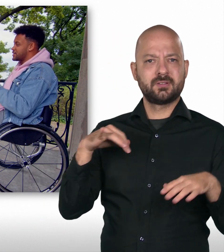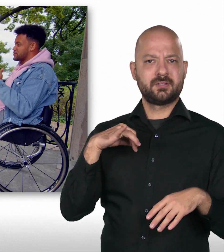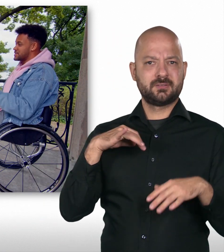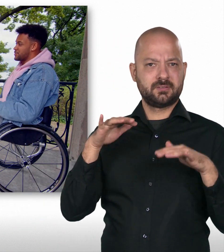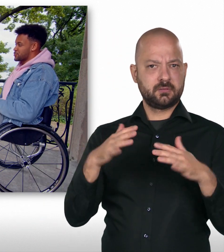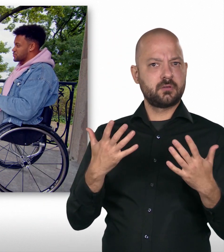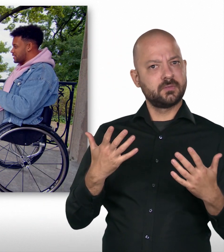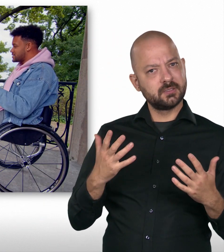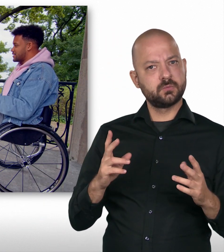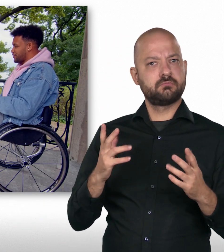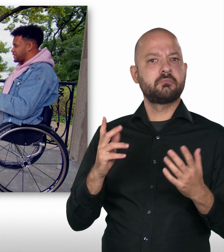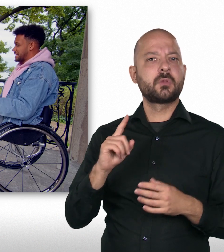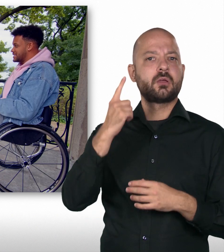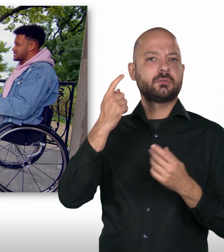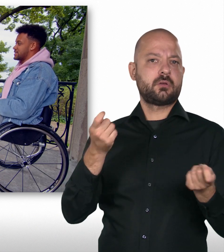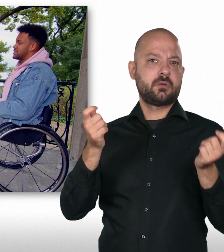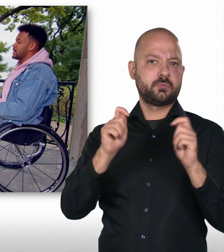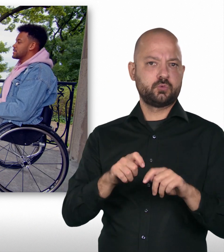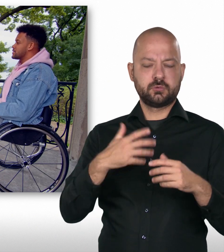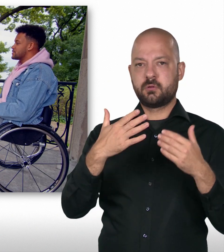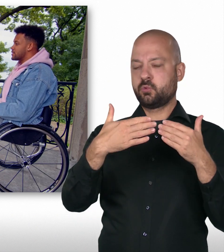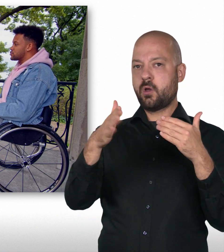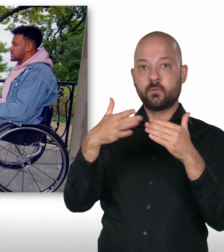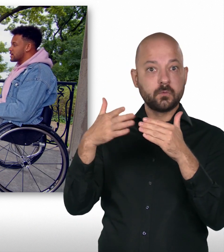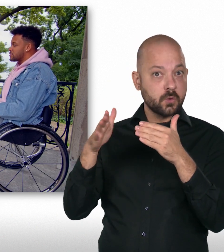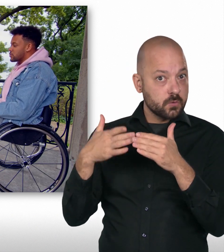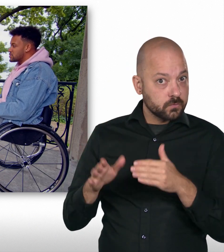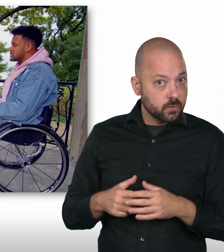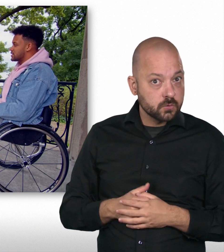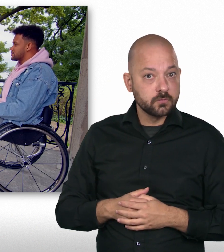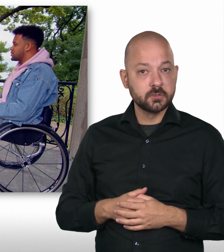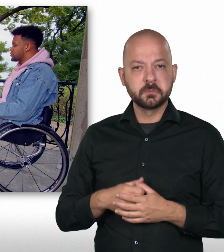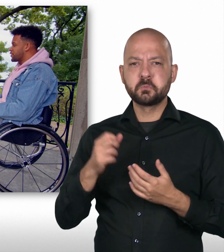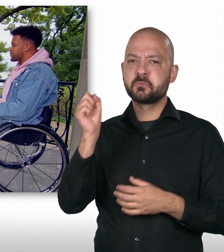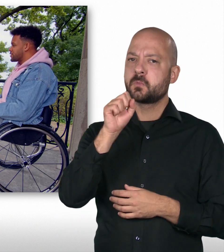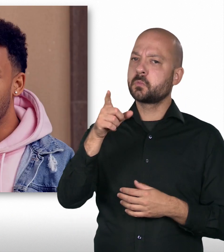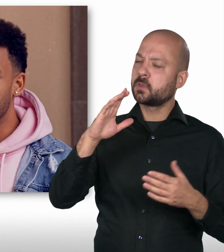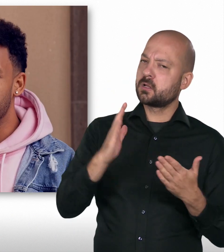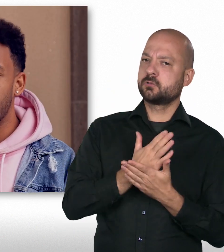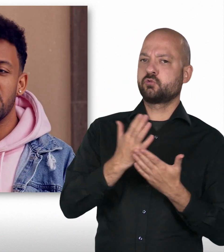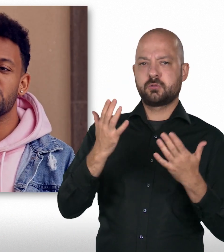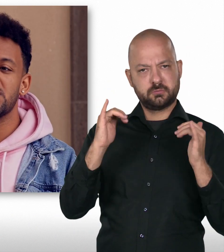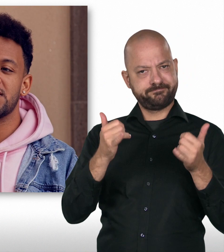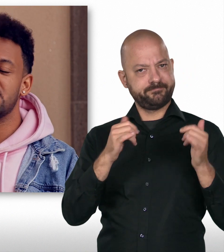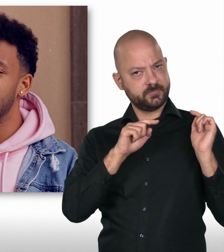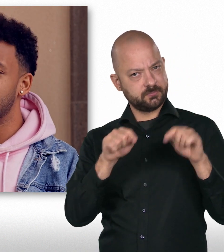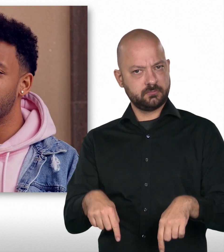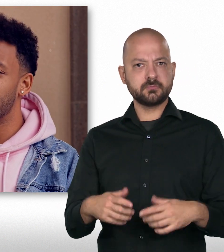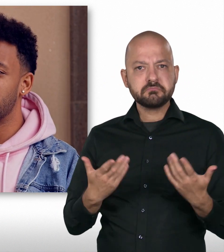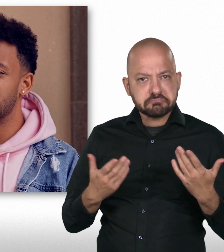ist und man selber schon so einen Masterweg hinter sich hat, dann stehen einem da grundsätzlich erstmal die Türen offen. Und warum hast du dich jetzt letztendlich dafür entschlossen,